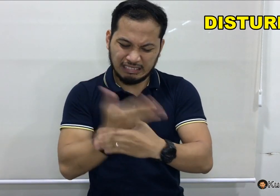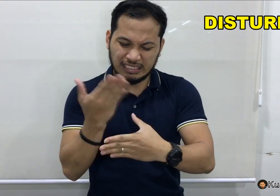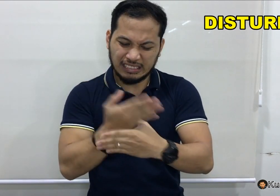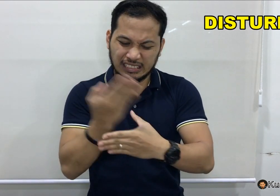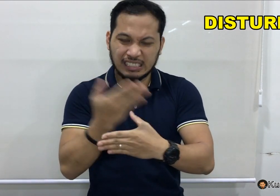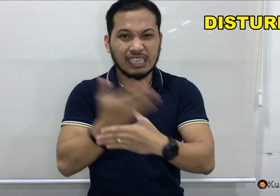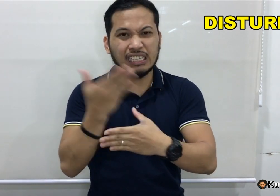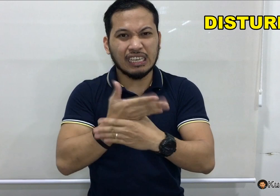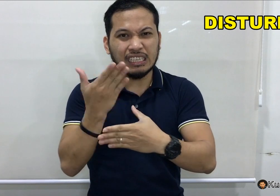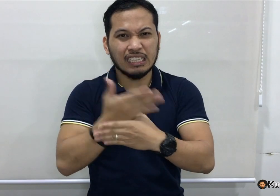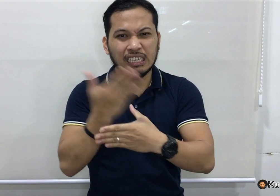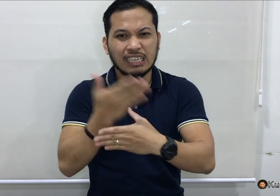Ayan.